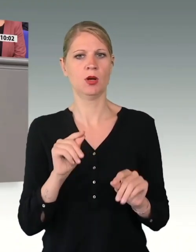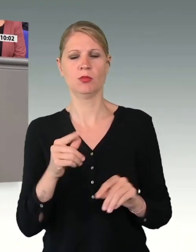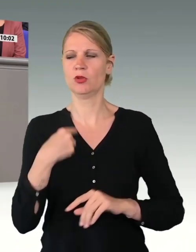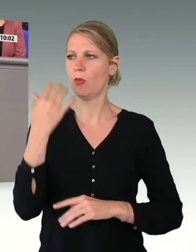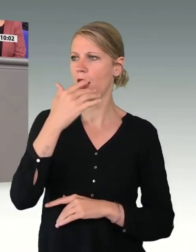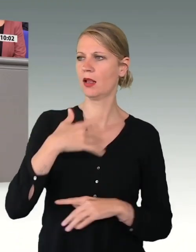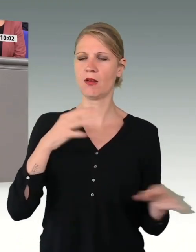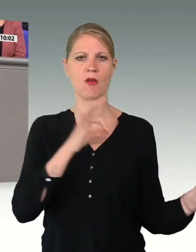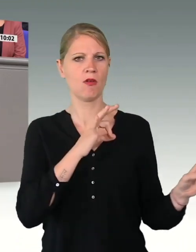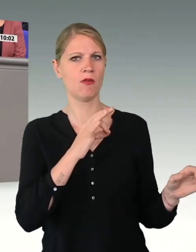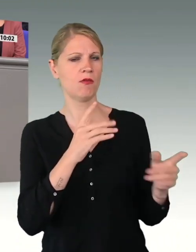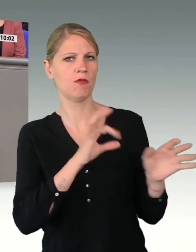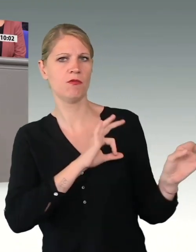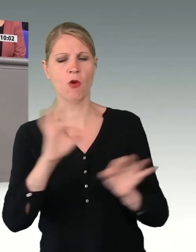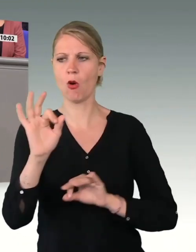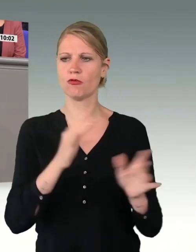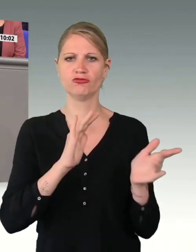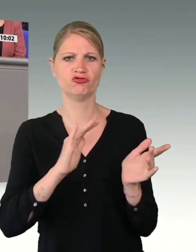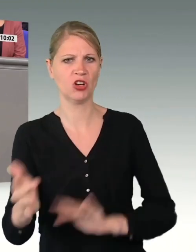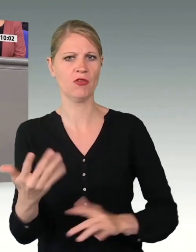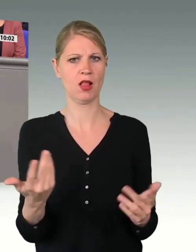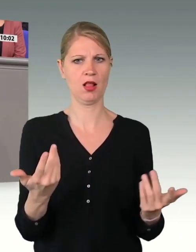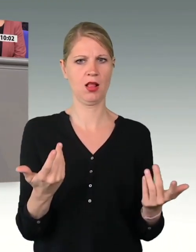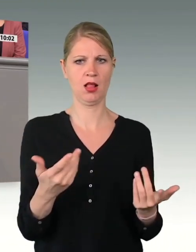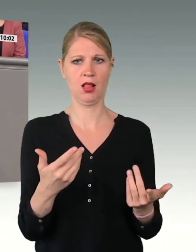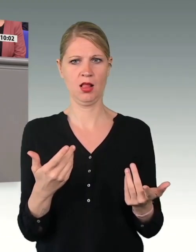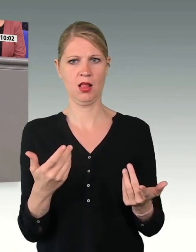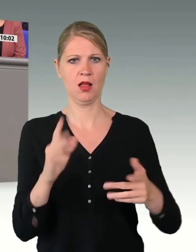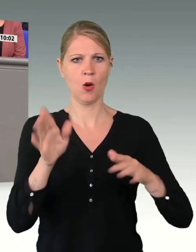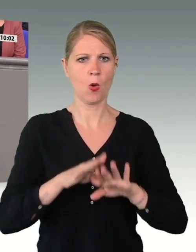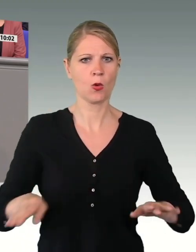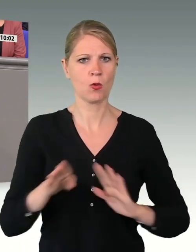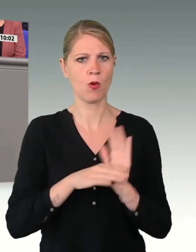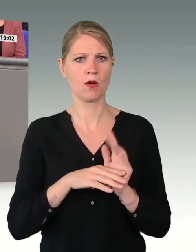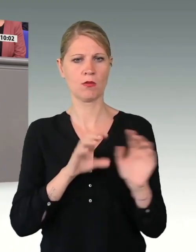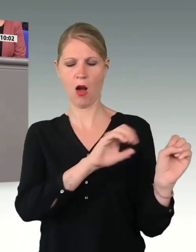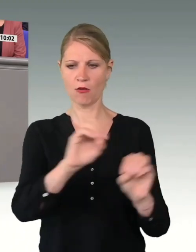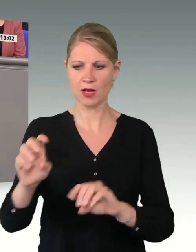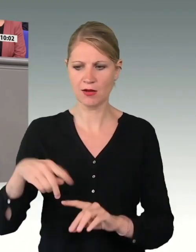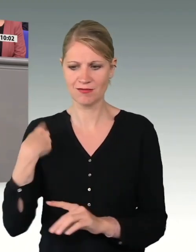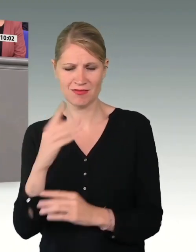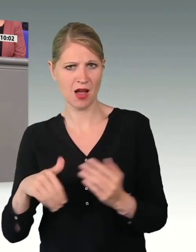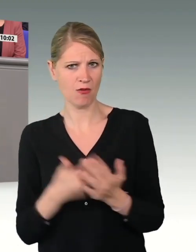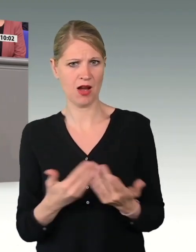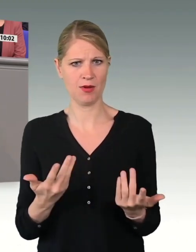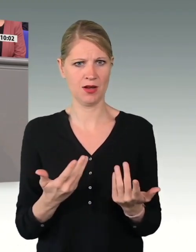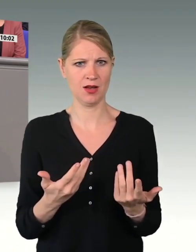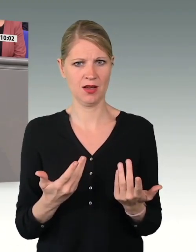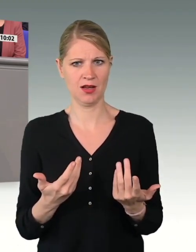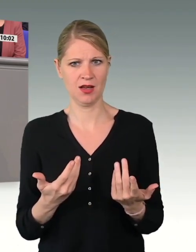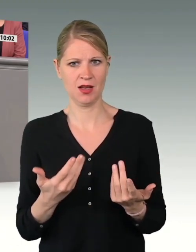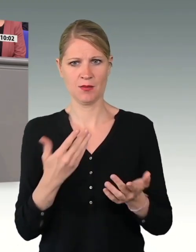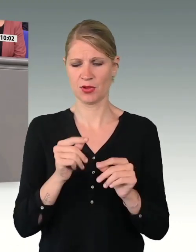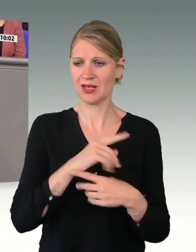Ursachen sind? Wie kann es denn sein, dass eine wachsende Anzahl von Soldatinnen und Soldaten gerade in Führungspositionen das Bild des Staatsbürgers in Uniform